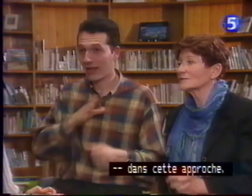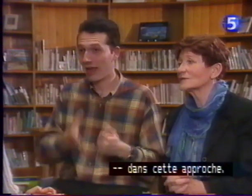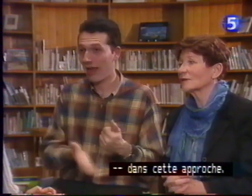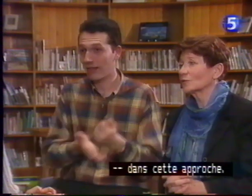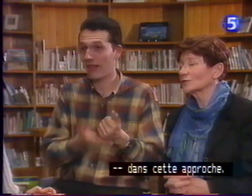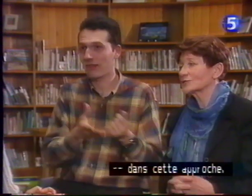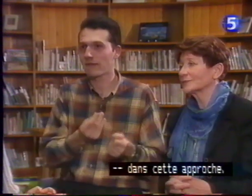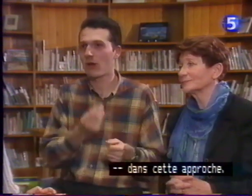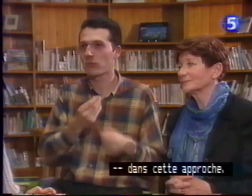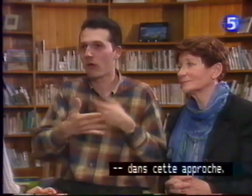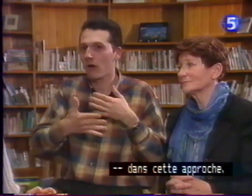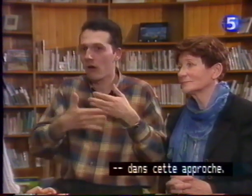approche.